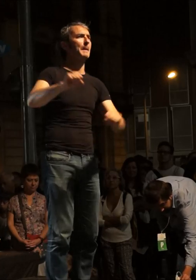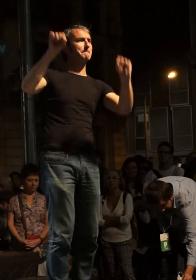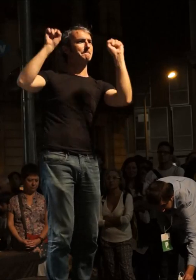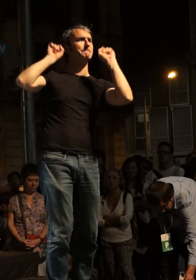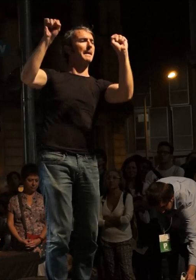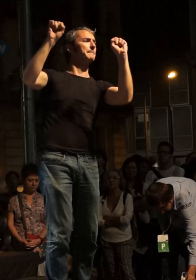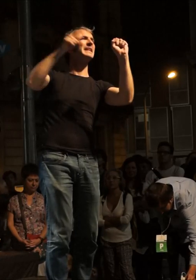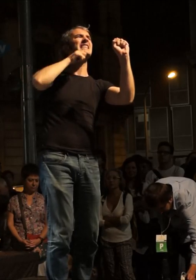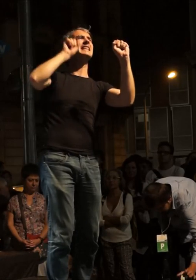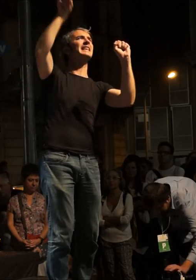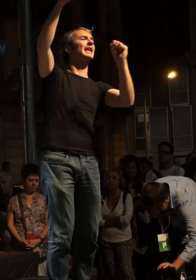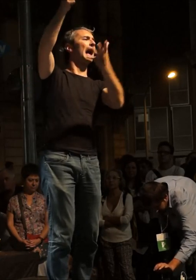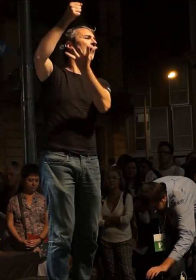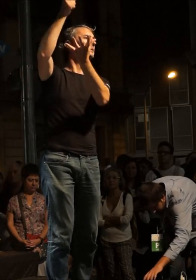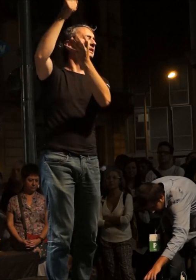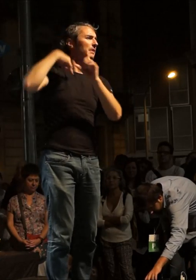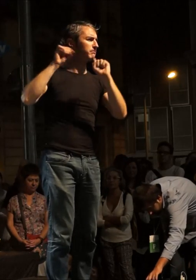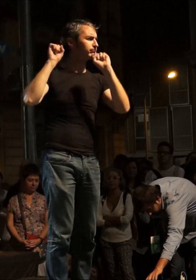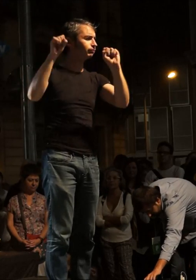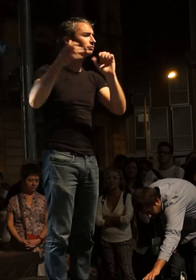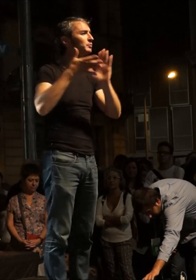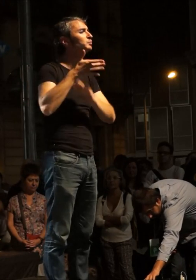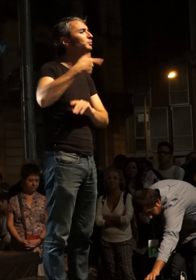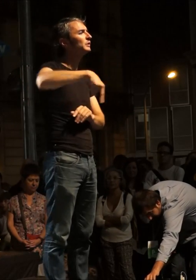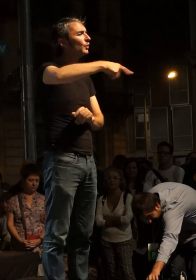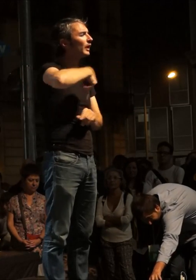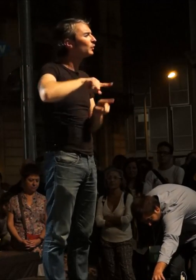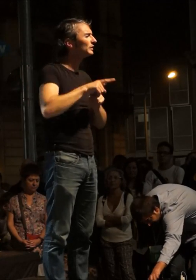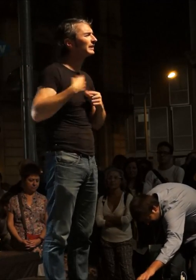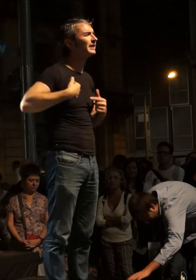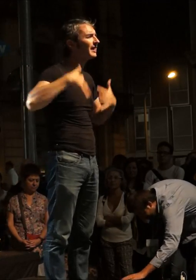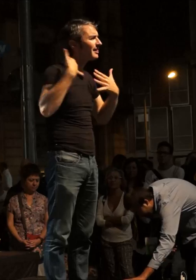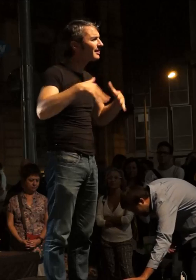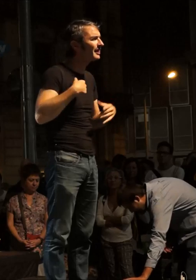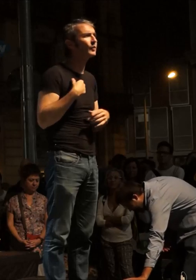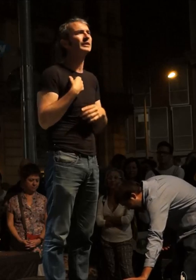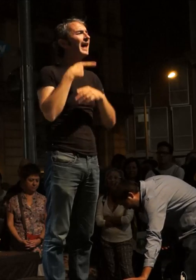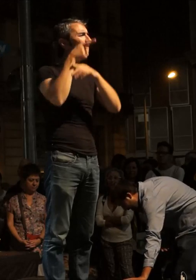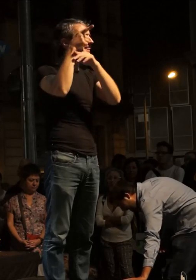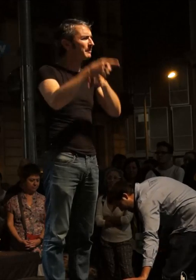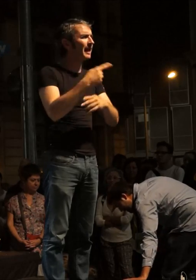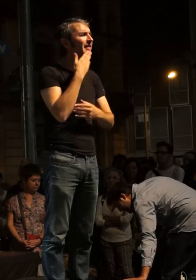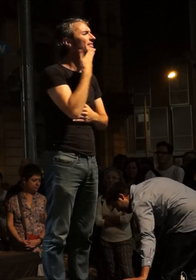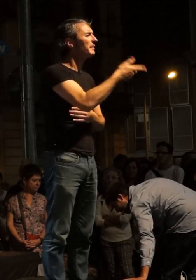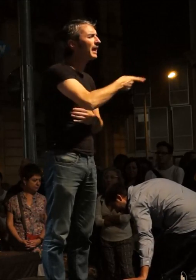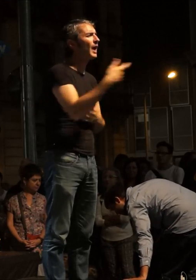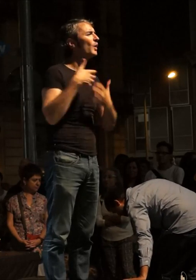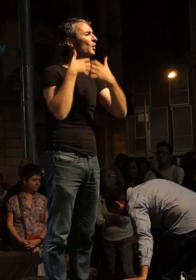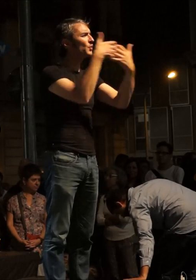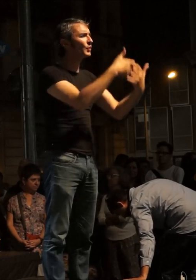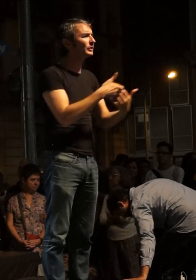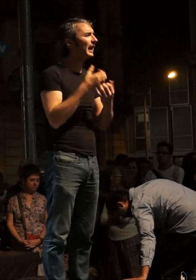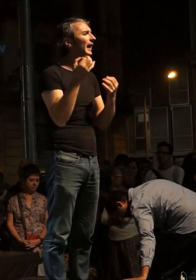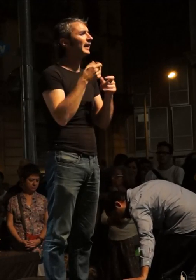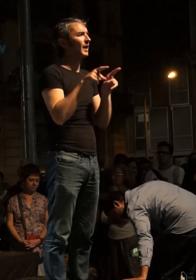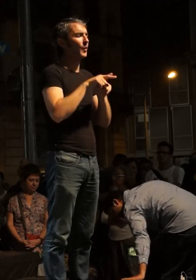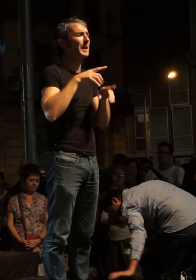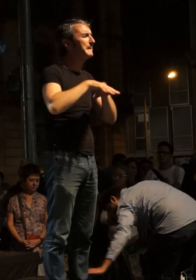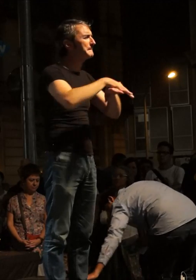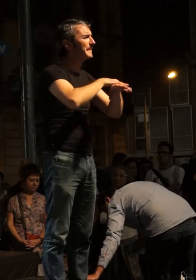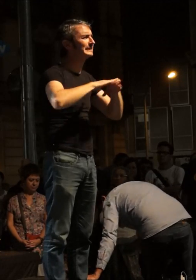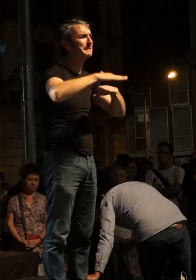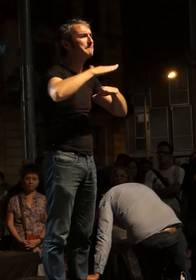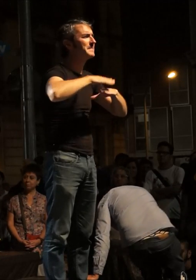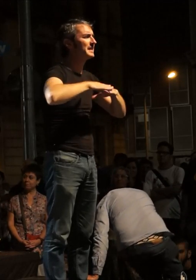capitalisme. Un paper clau perquè estem obligats a exigir, a demanar, a lluitar el més bàsic, el